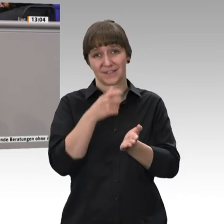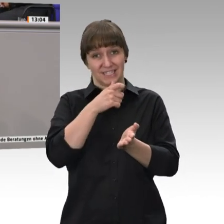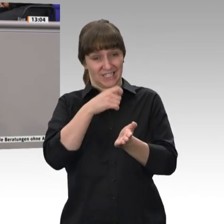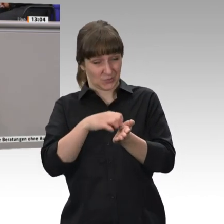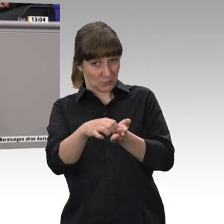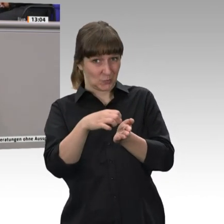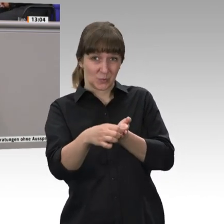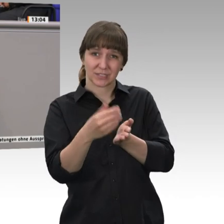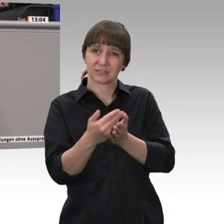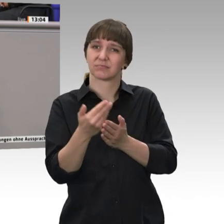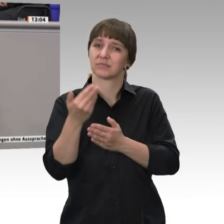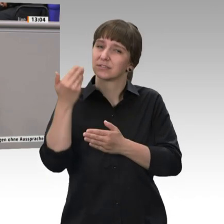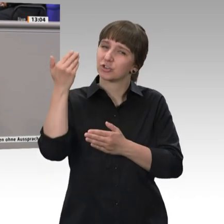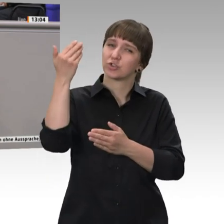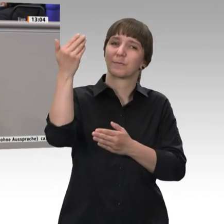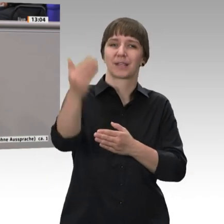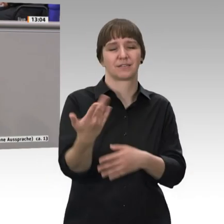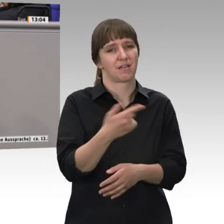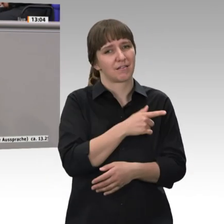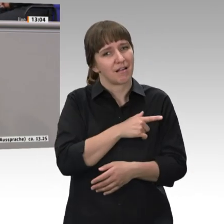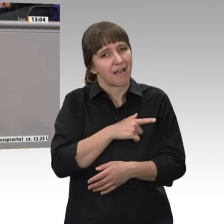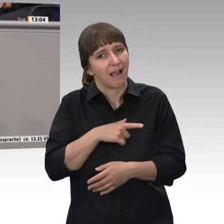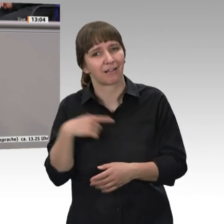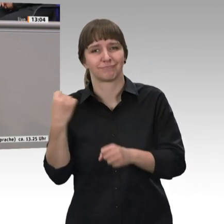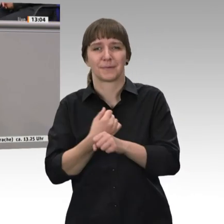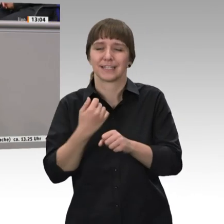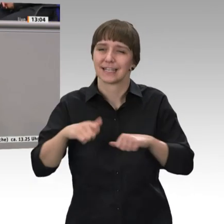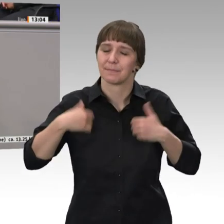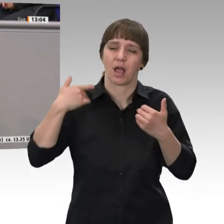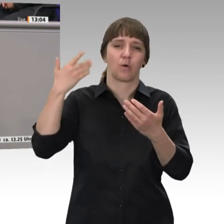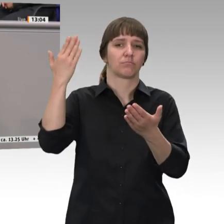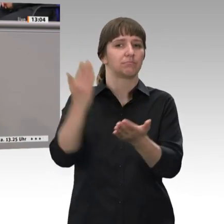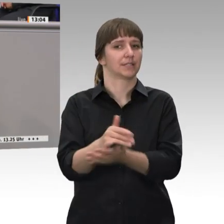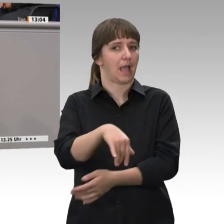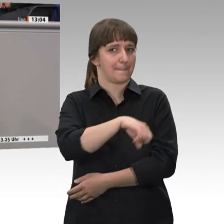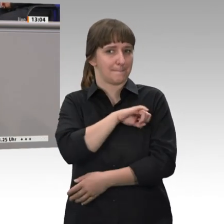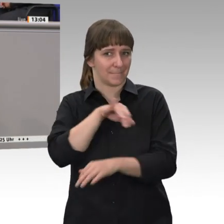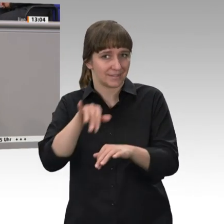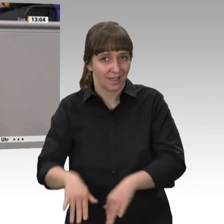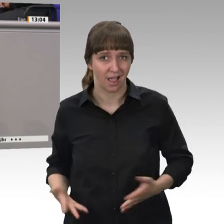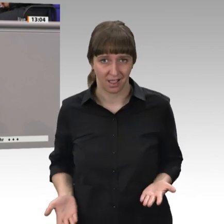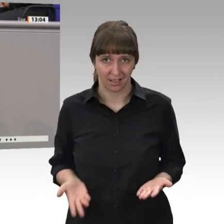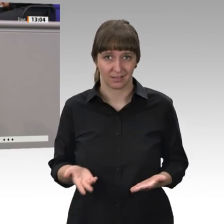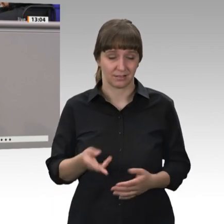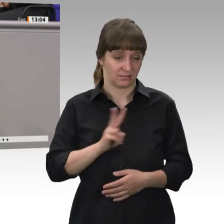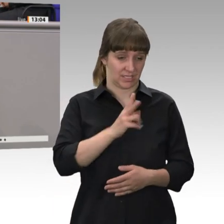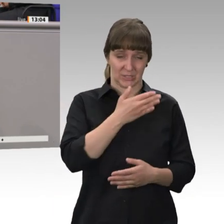nach einem langen Erwerbsleben auch auszahlen. Da muss mehr rausspringen als Grundsicherung.